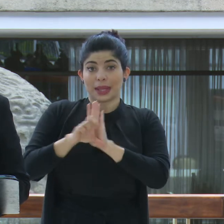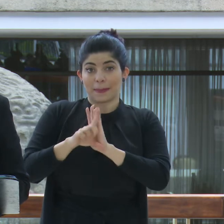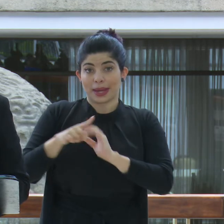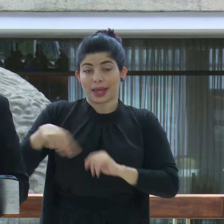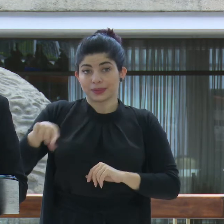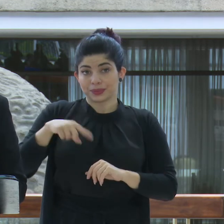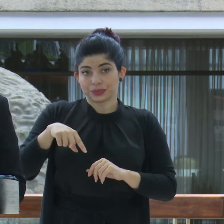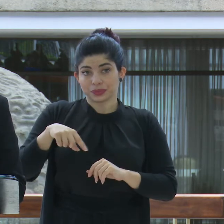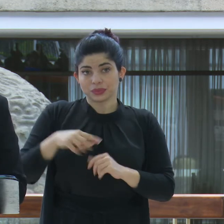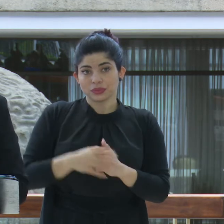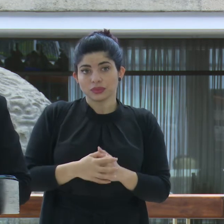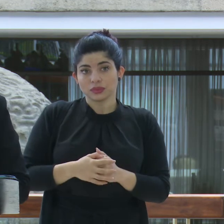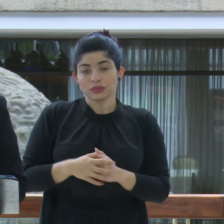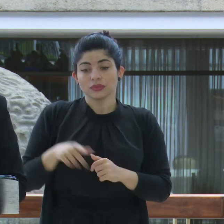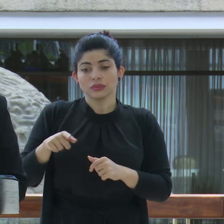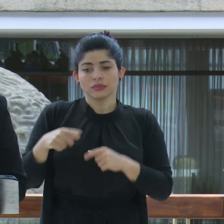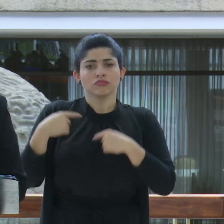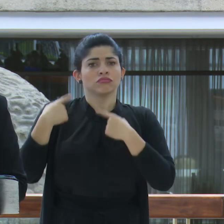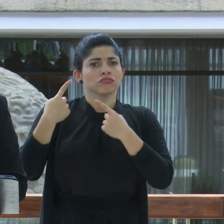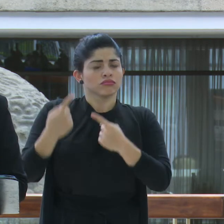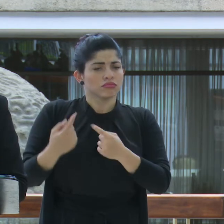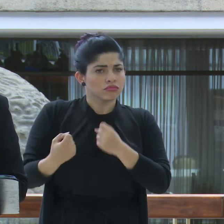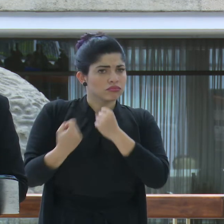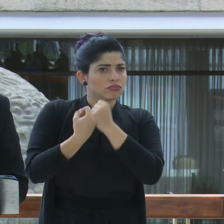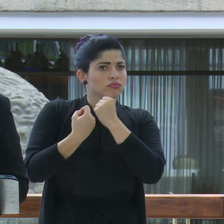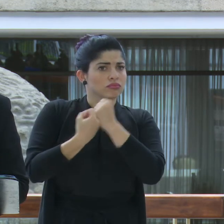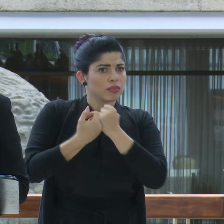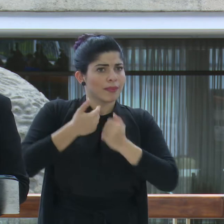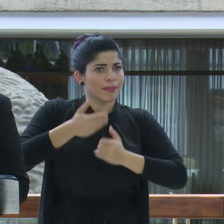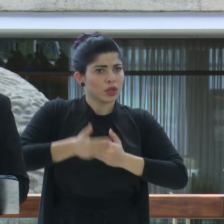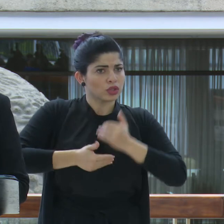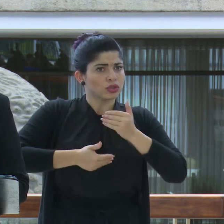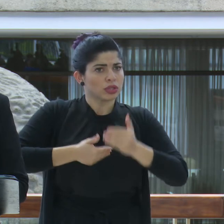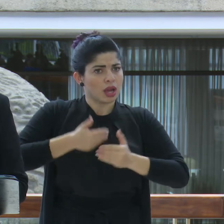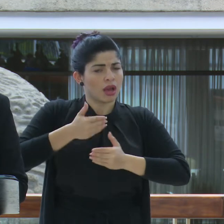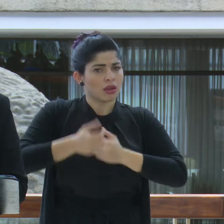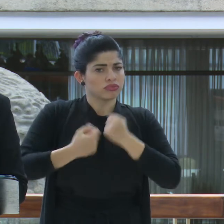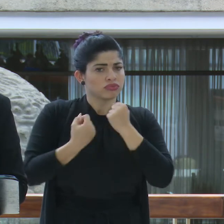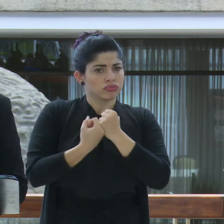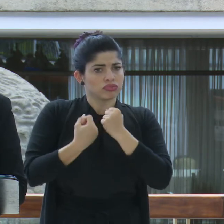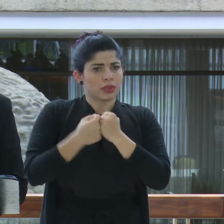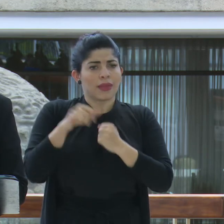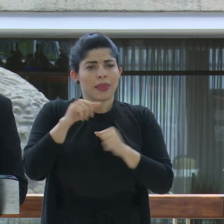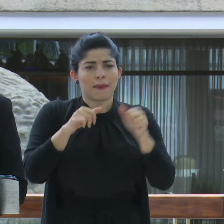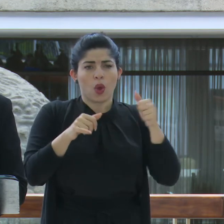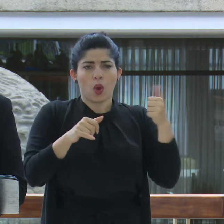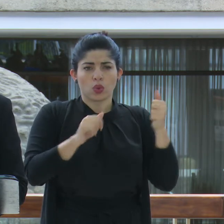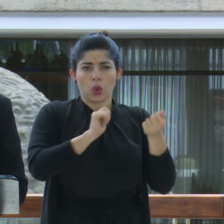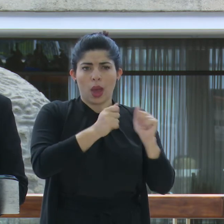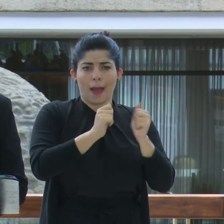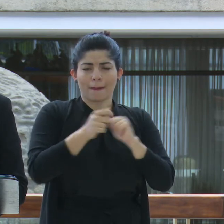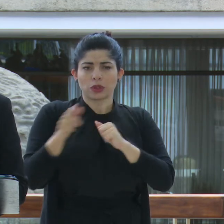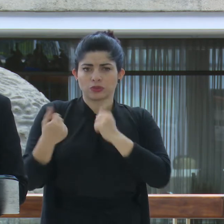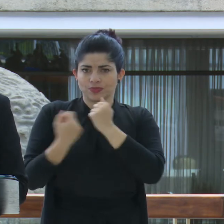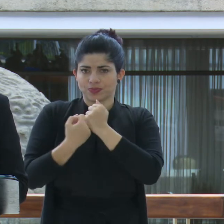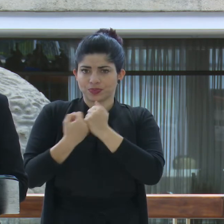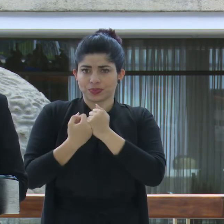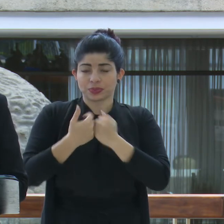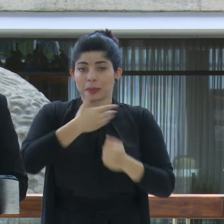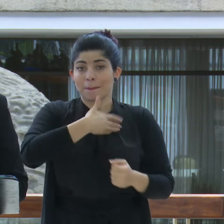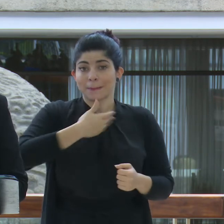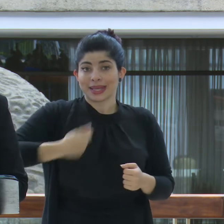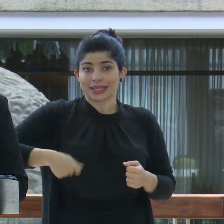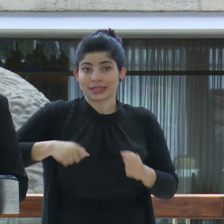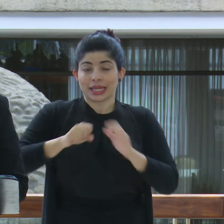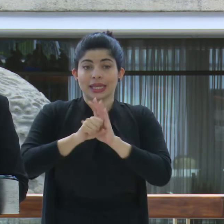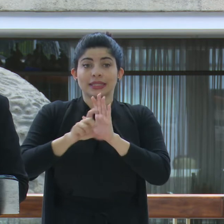Legislativa ha apoyado este proceso, así como muchas otras transformaciones. Y el presidente de la